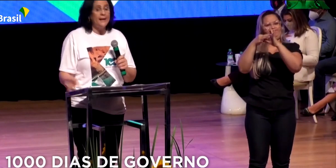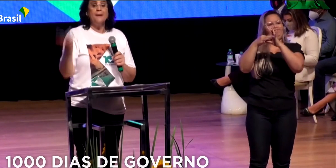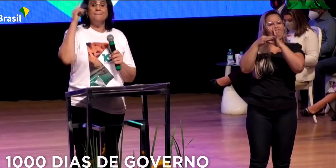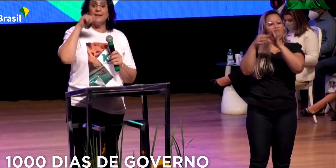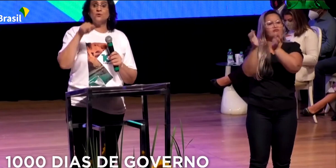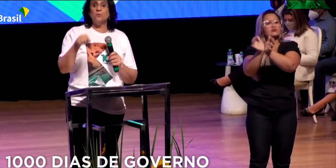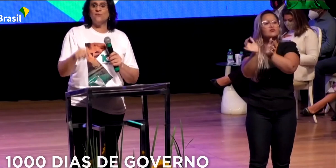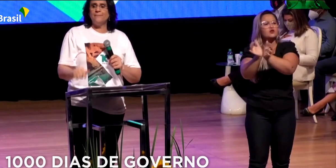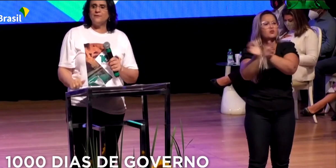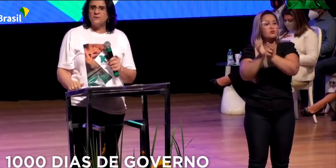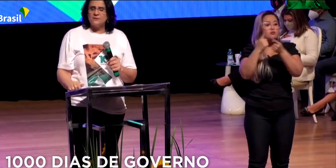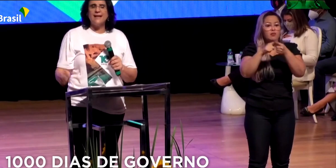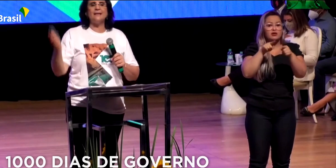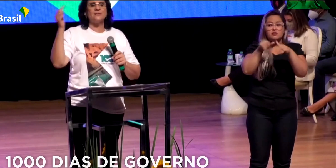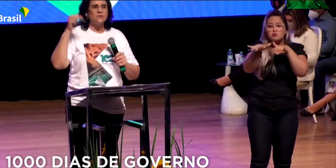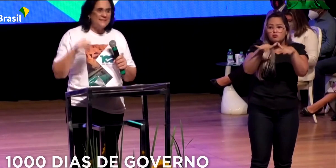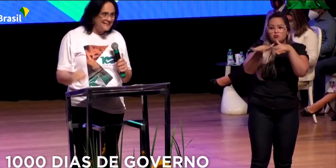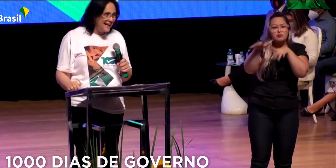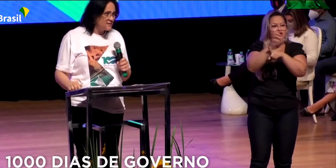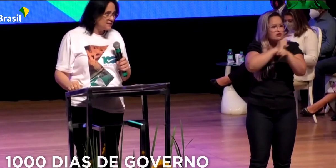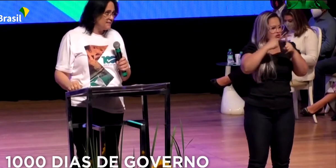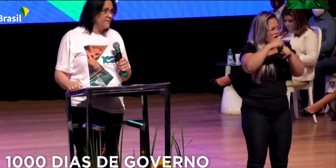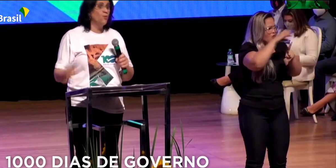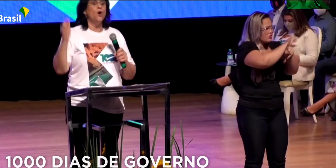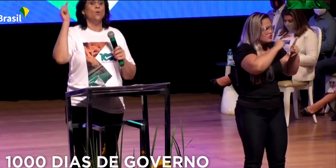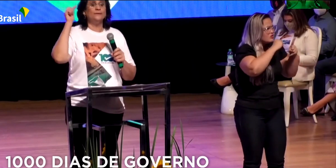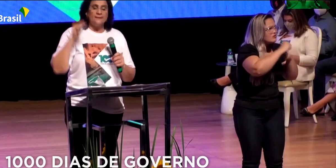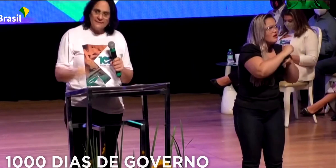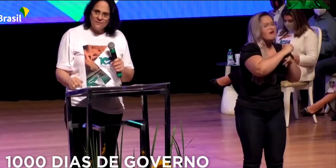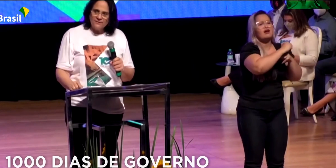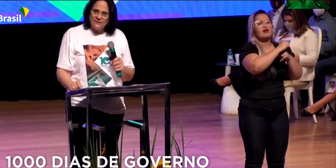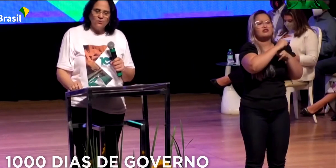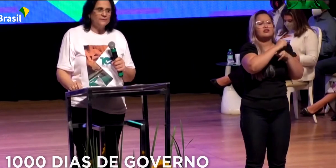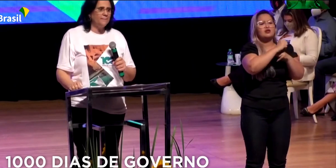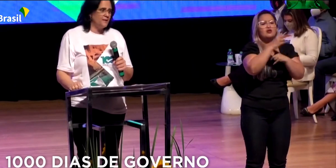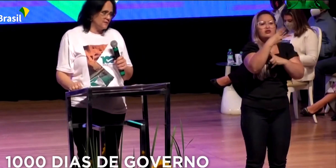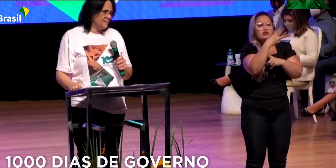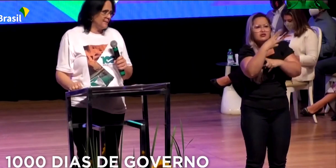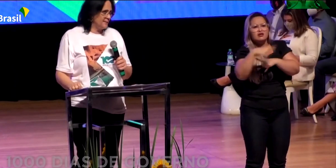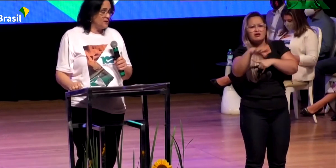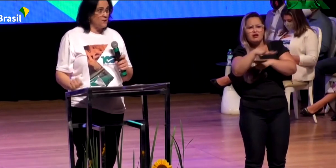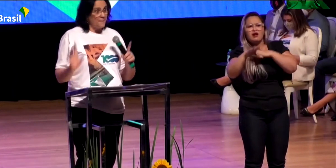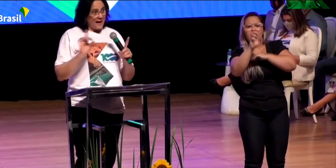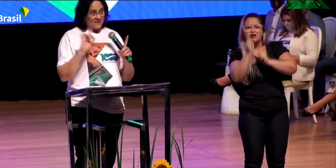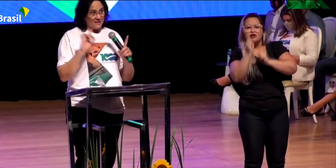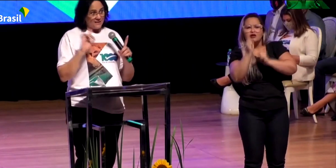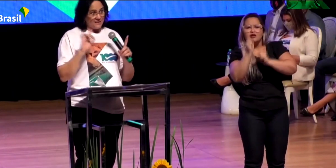nesse comitê. Mas os movimentos sociais, a sociedade civil, o terceiro setor também está presente.